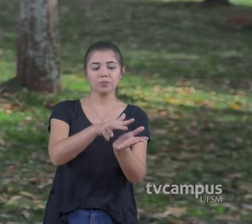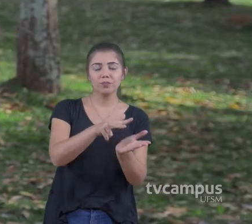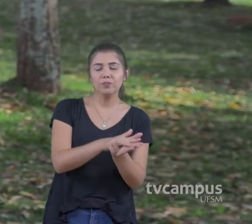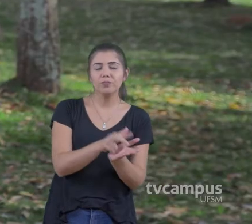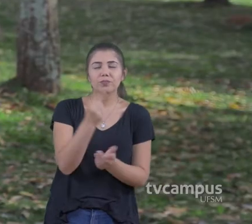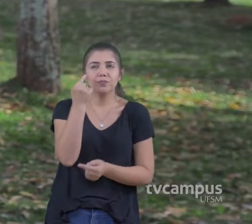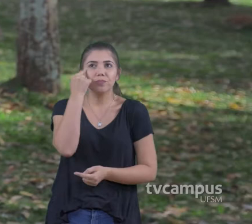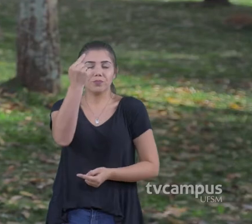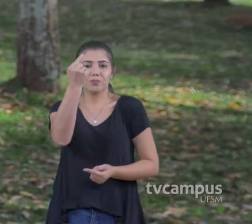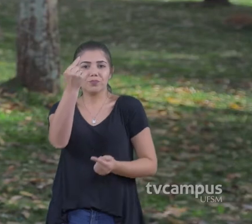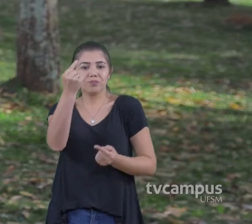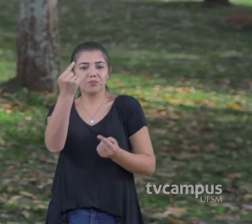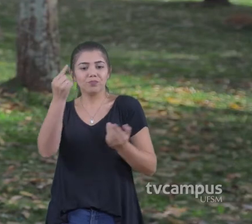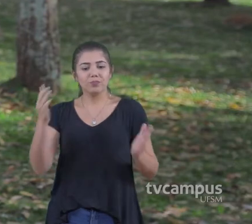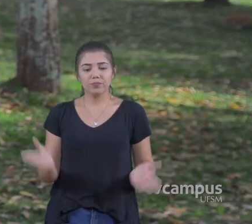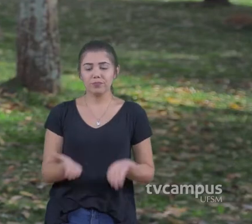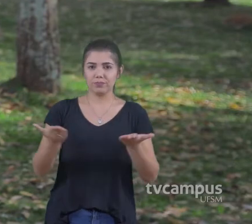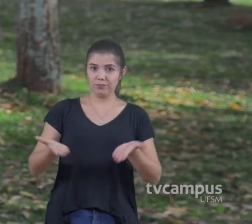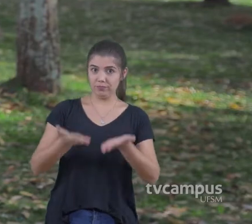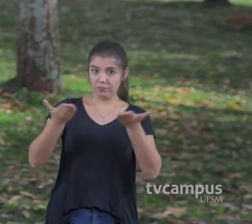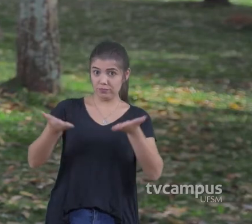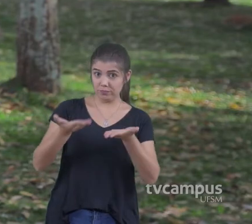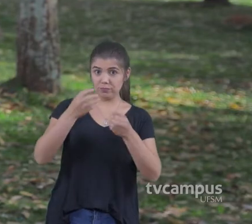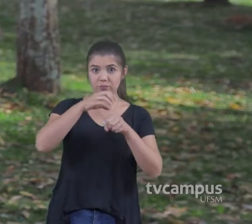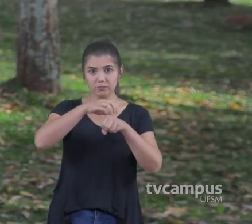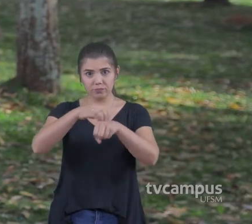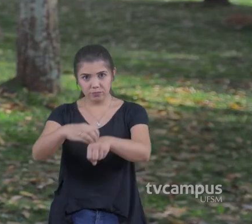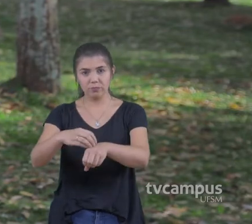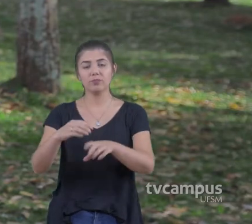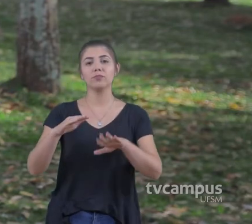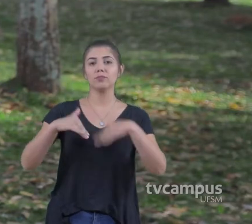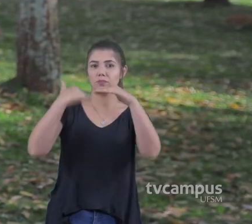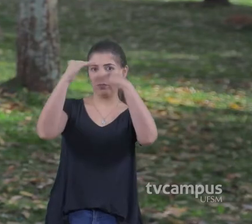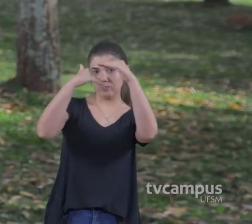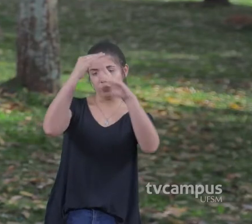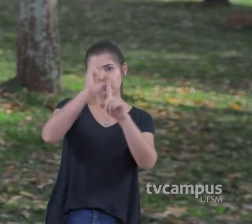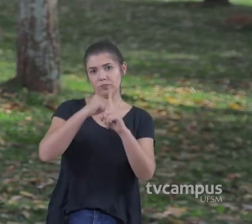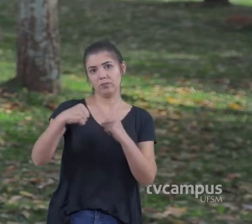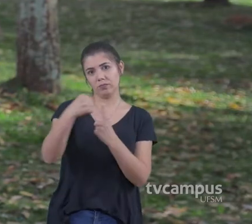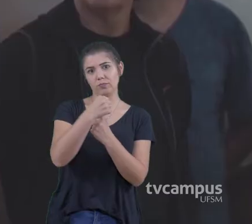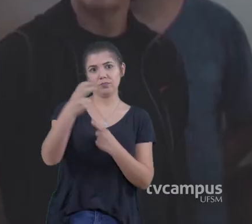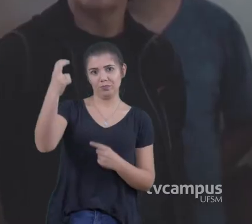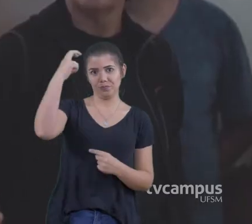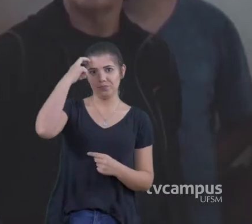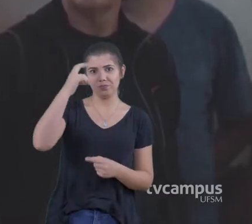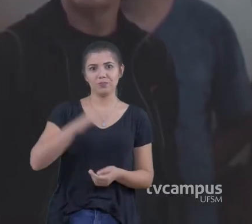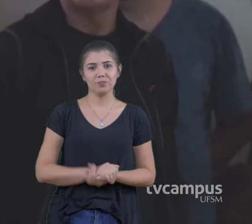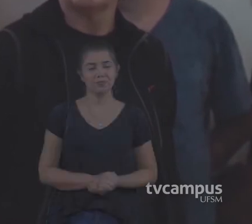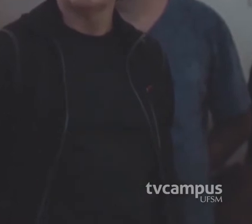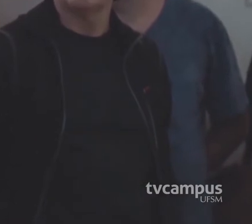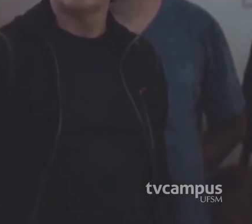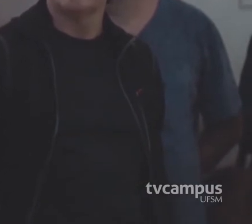promover o turismo, para promover o desenvolvimento sociocultural da região